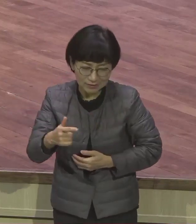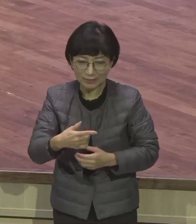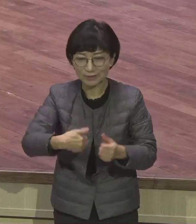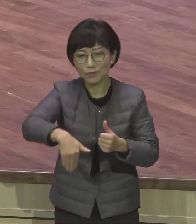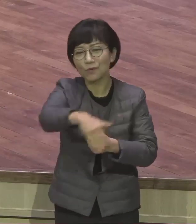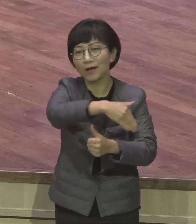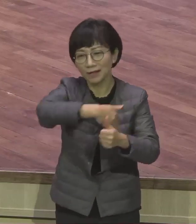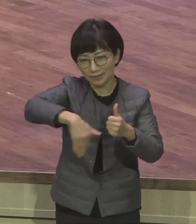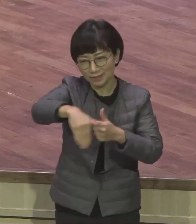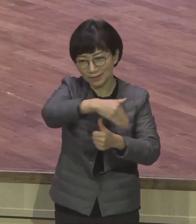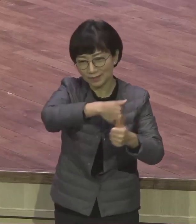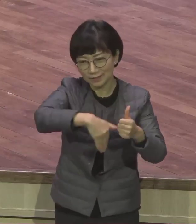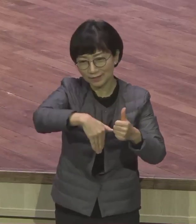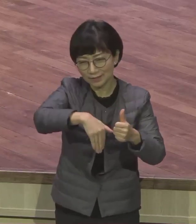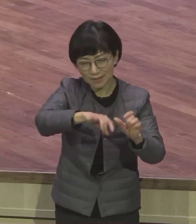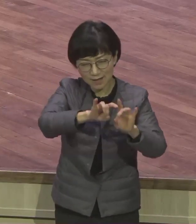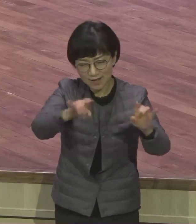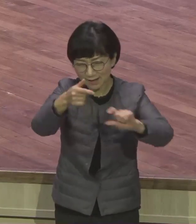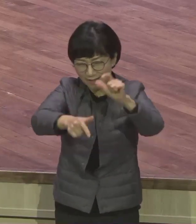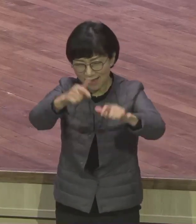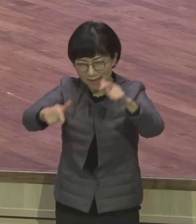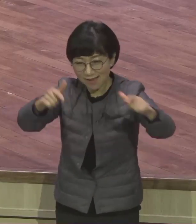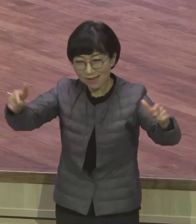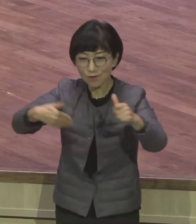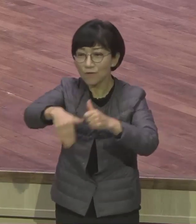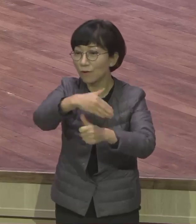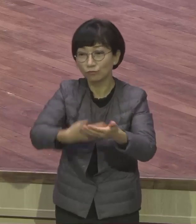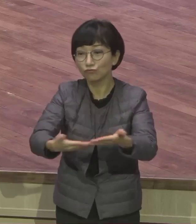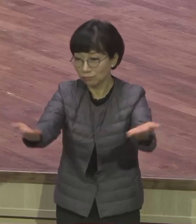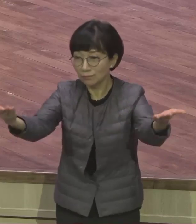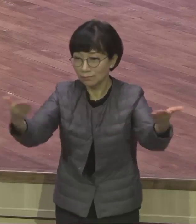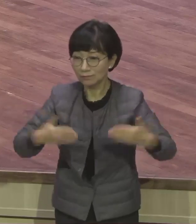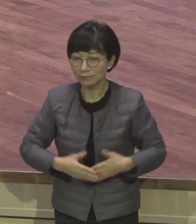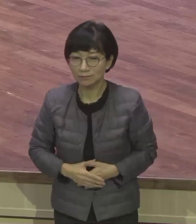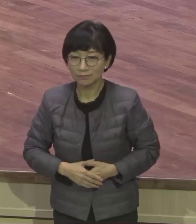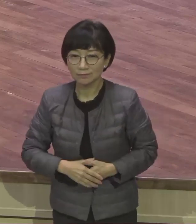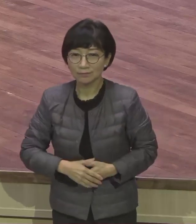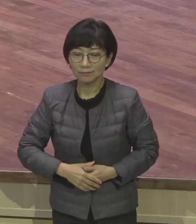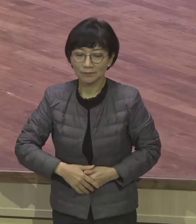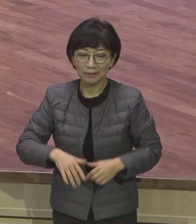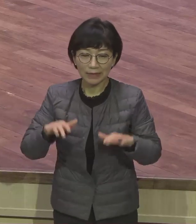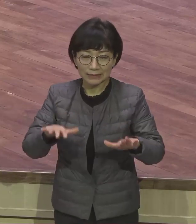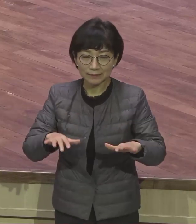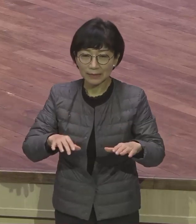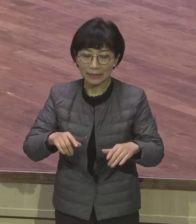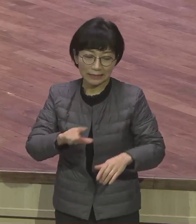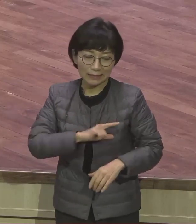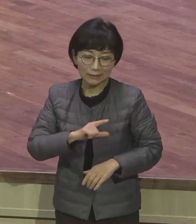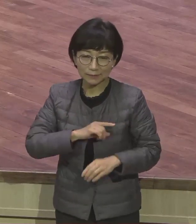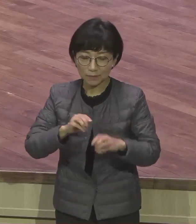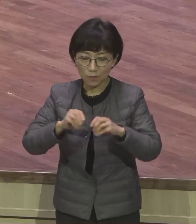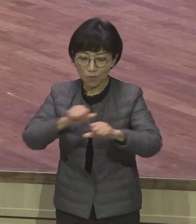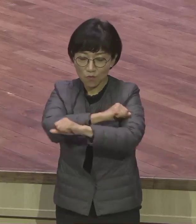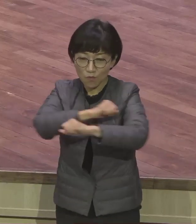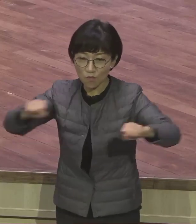사람 전부 다 훈련식이 그래서 이걸 가르쳐 뭐라 하느냐. 광야 훈련입니다. 광야 훈련. 광야 훈련입니다.